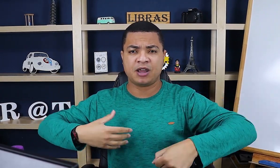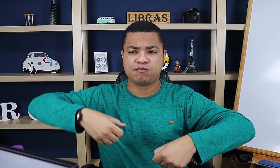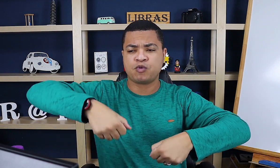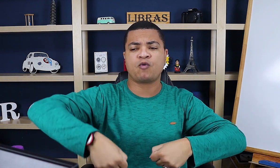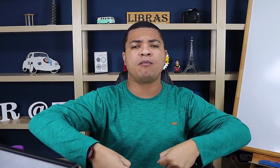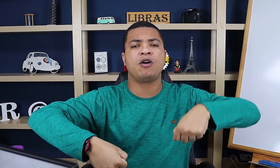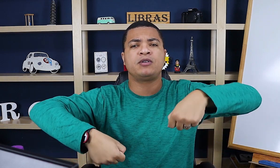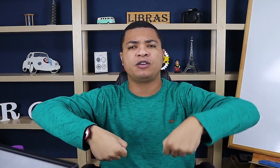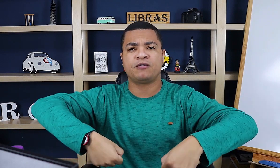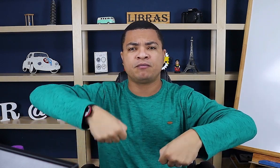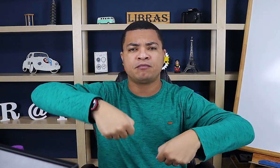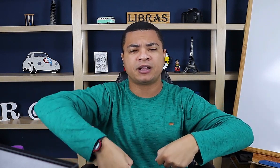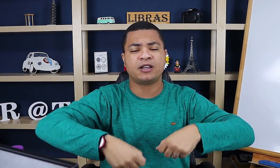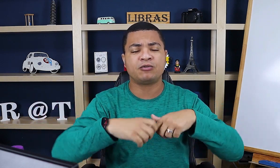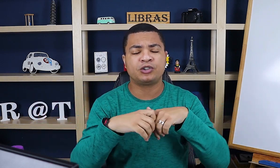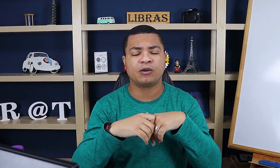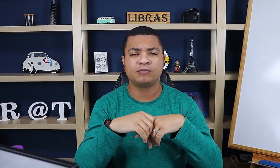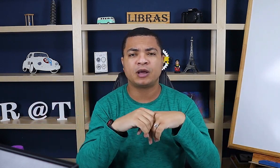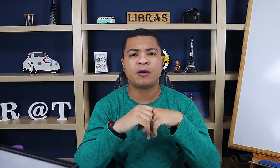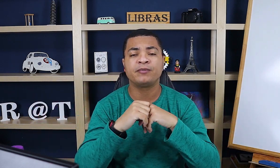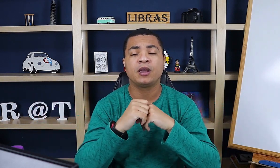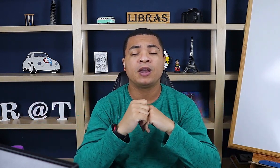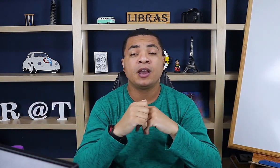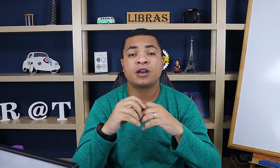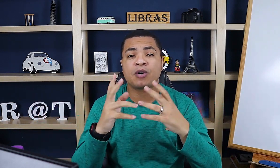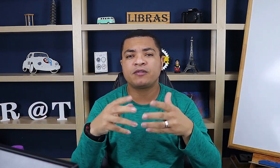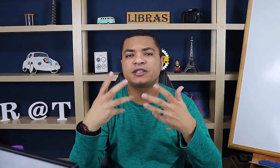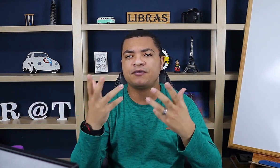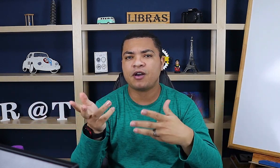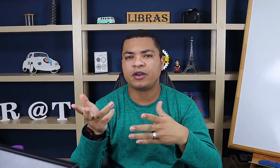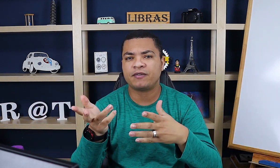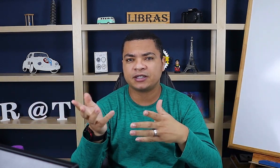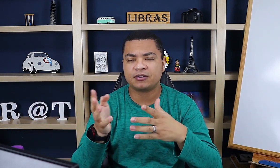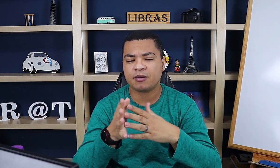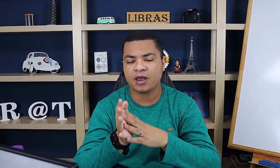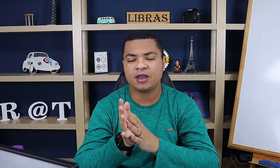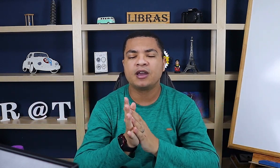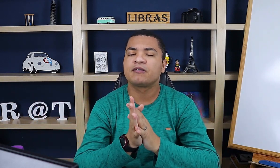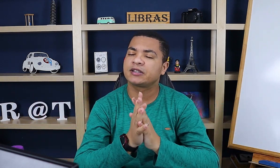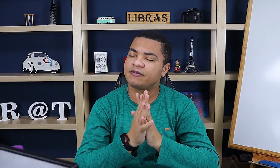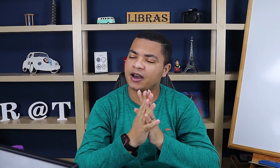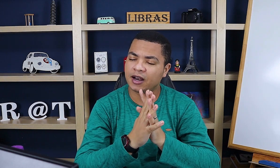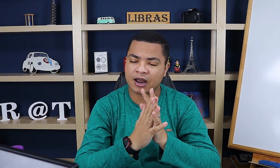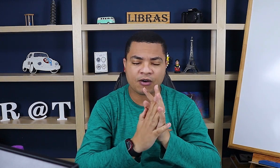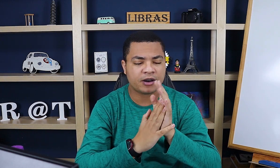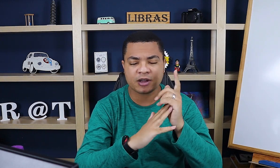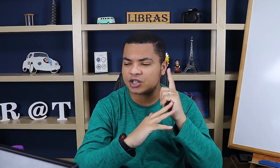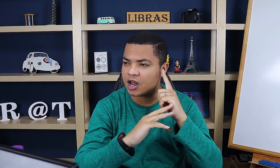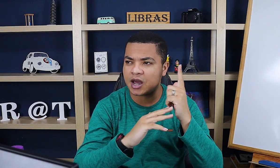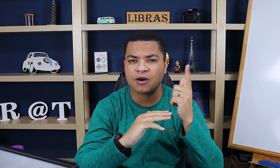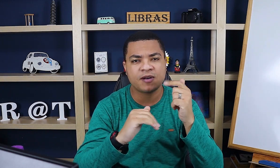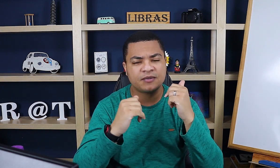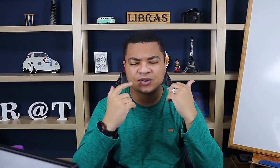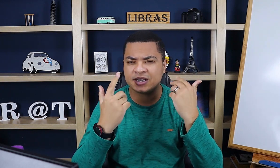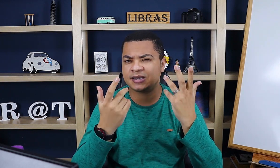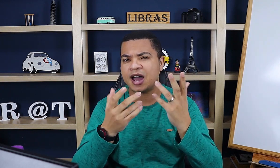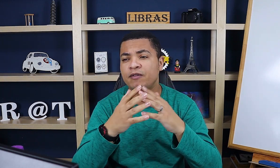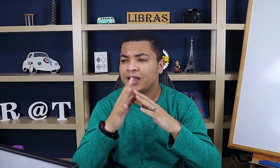né? com a mão aqui, batendo no chão. Tá bom? Então, quando você vê alguém fazendo também, você vai na hora imaginar ou vai visualizar ou vai,